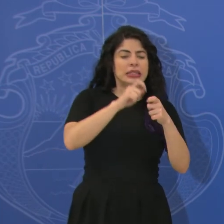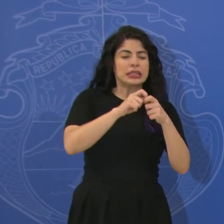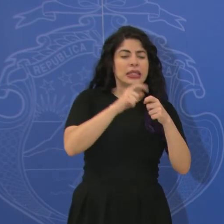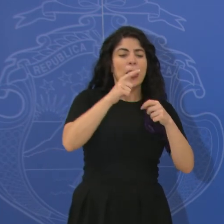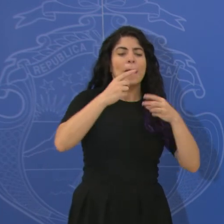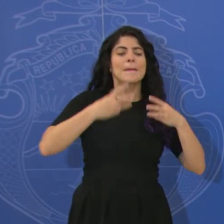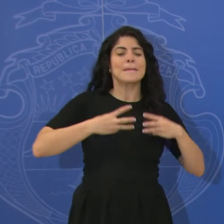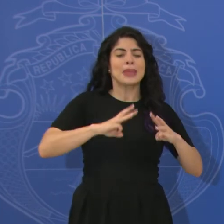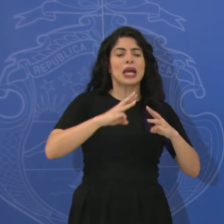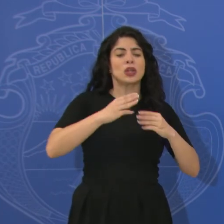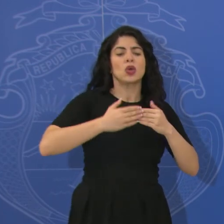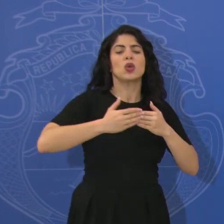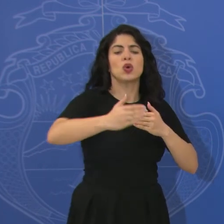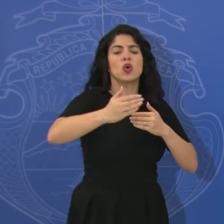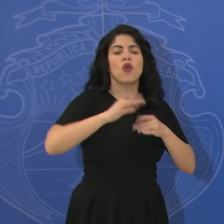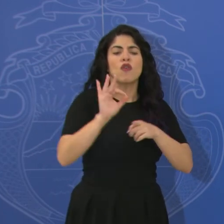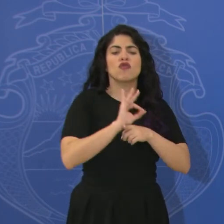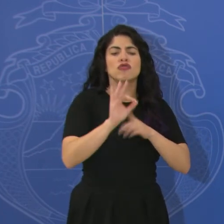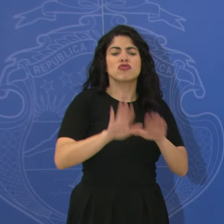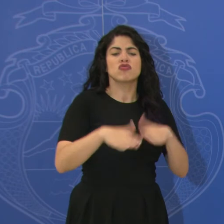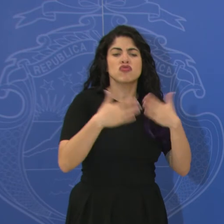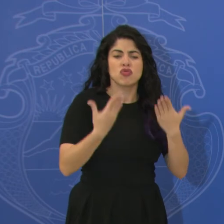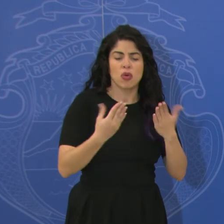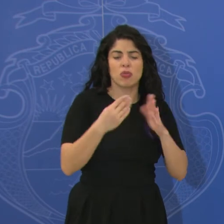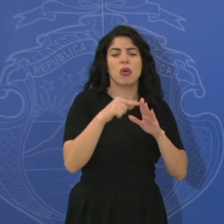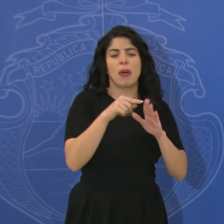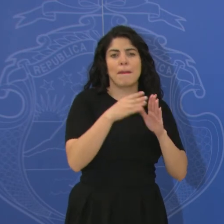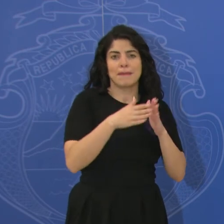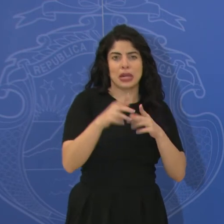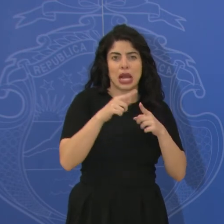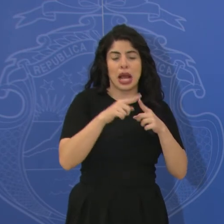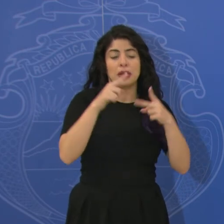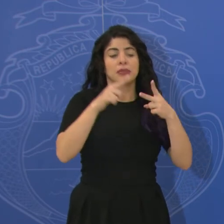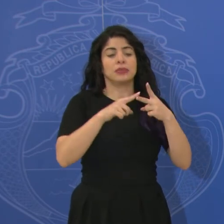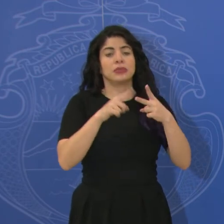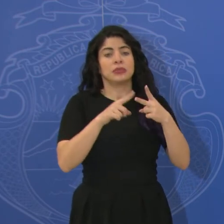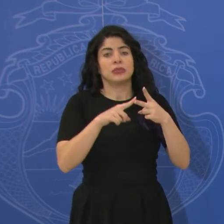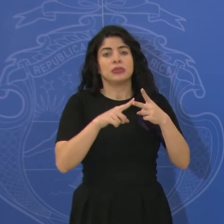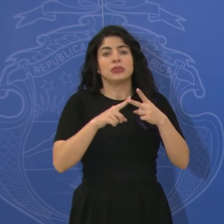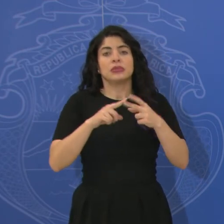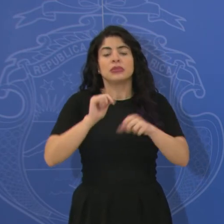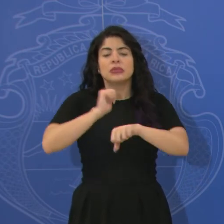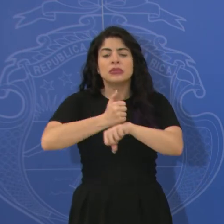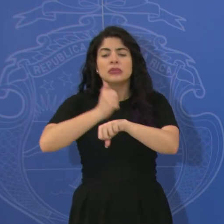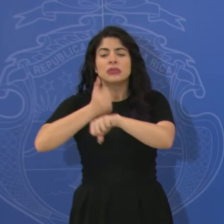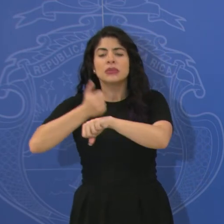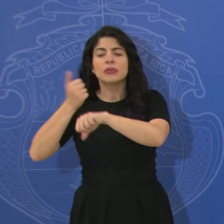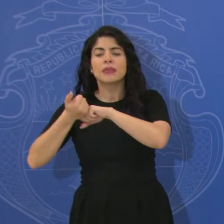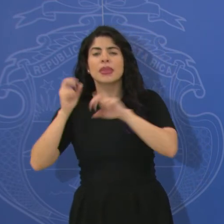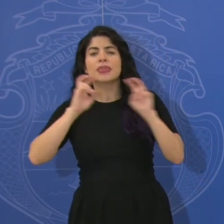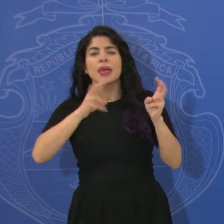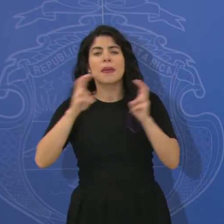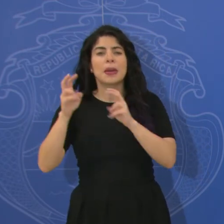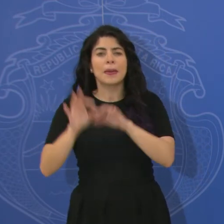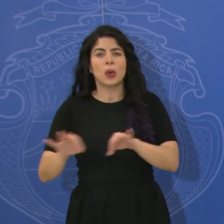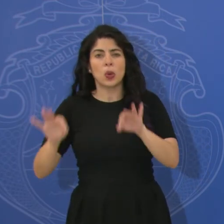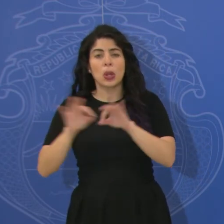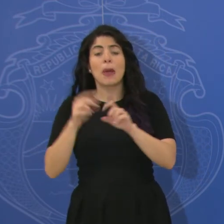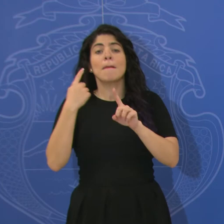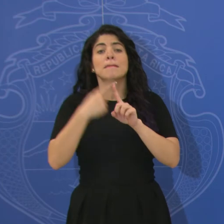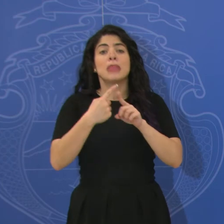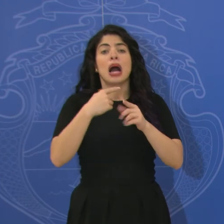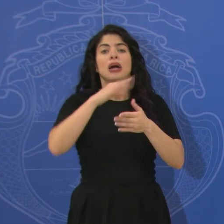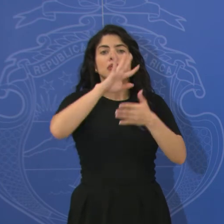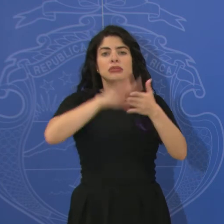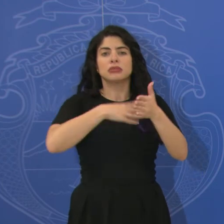mecánica de funcionamiento, así también como la definición de grandes ejes temáticos y su programación.